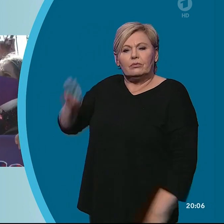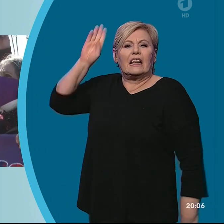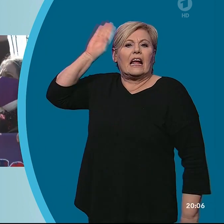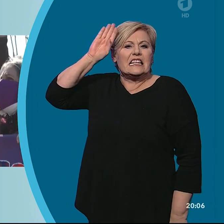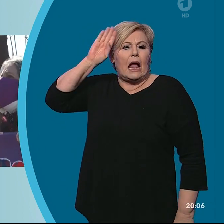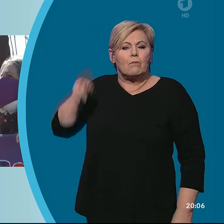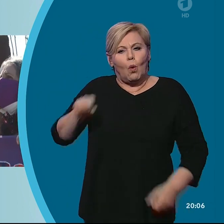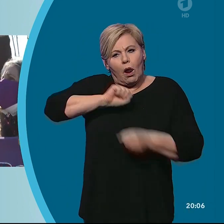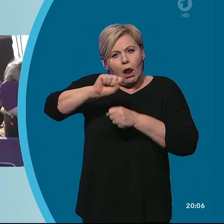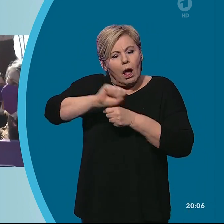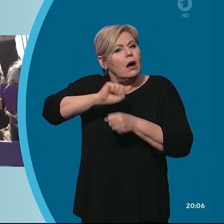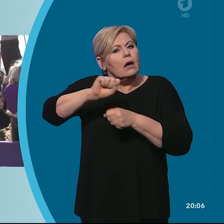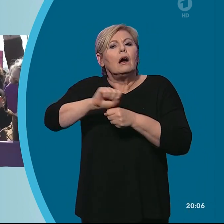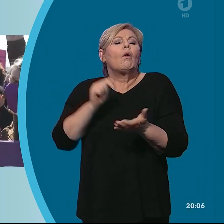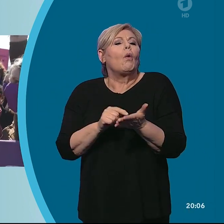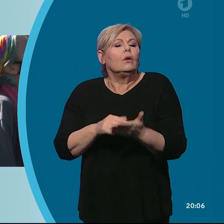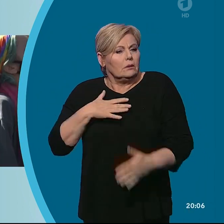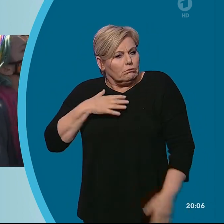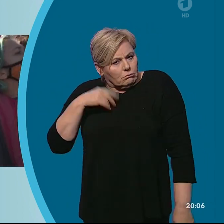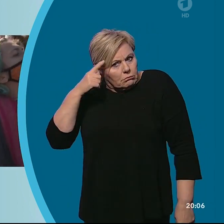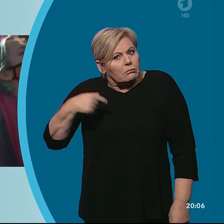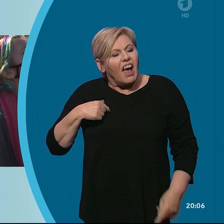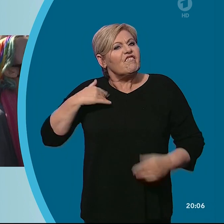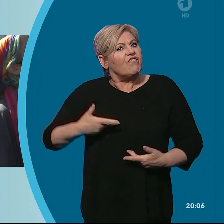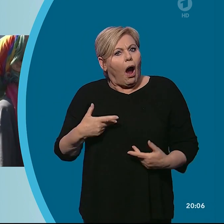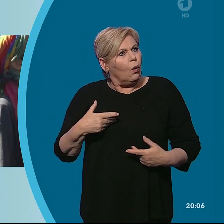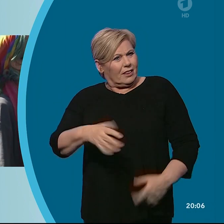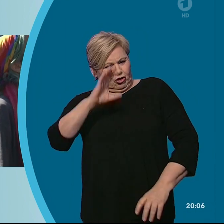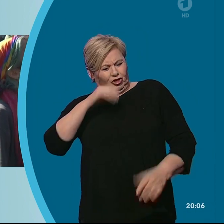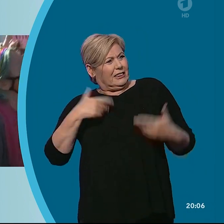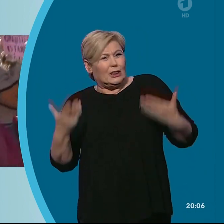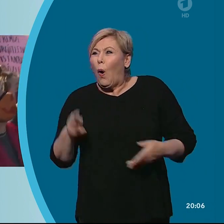protestieren gegen eine ihrer Ansicht nach frauenverachtende Politik der Regierung.